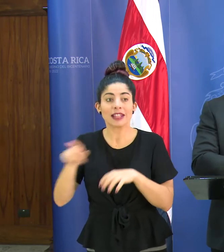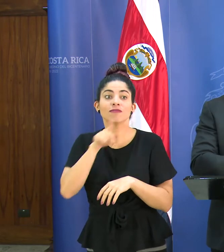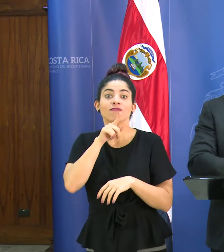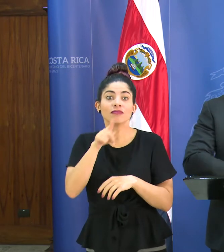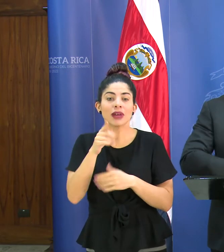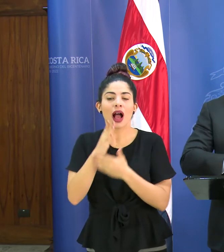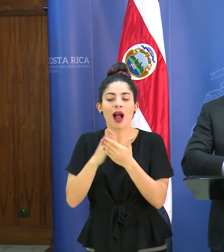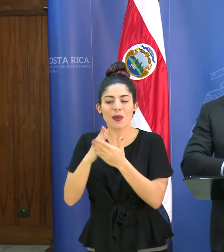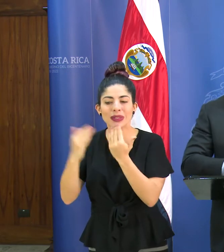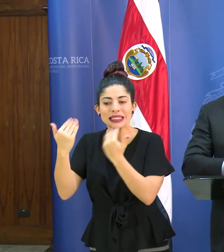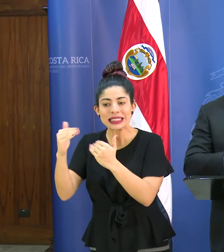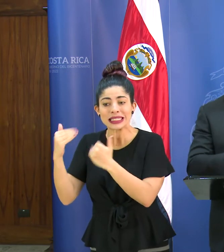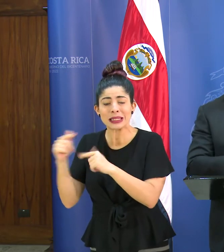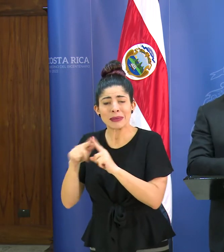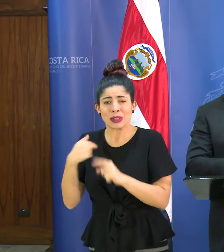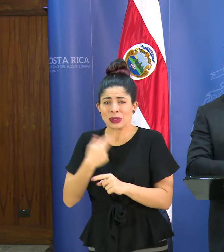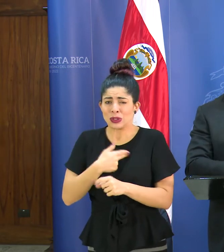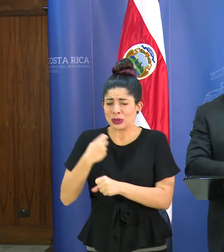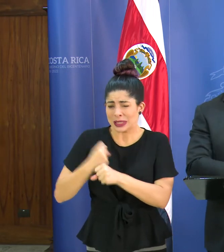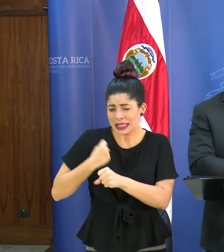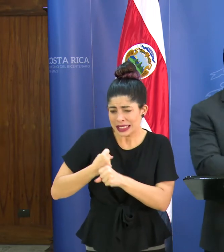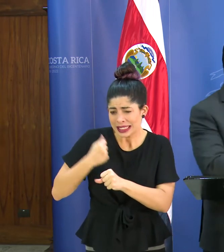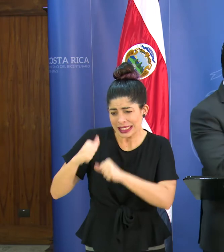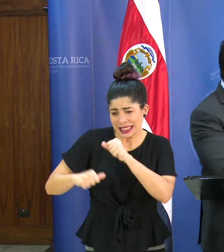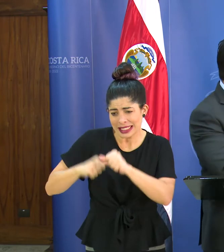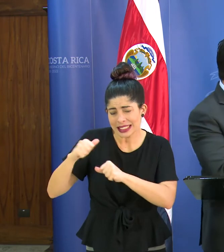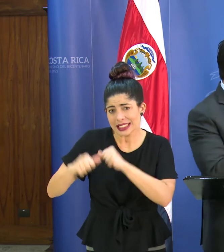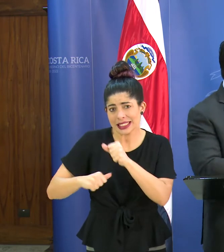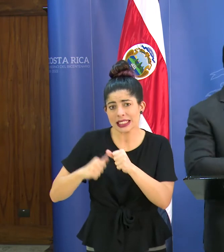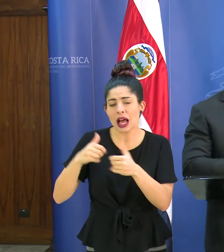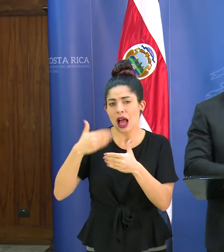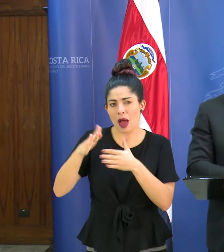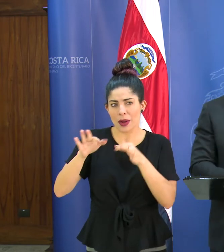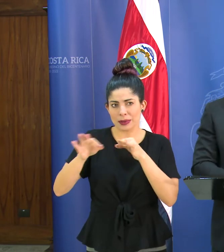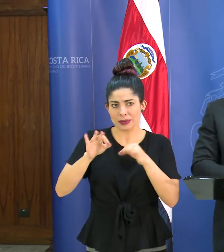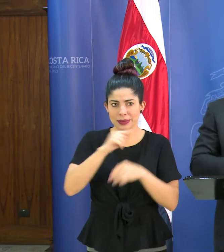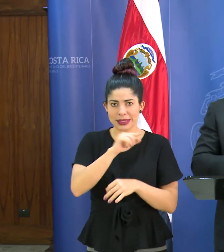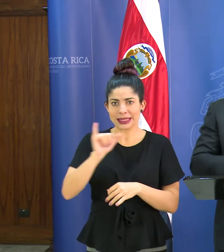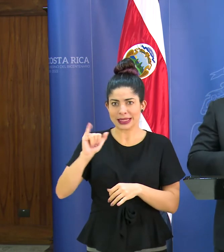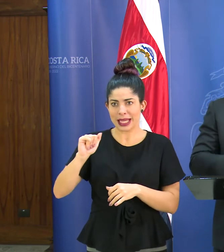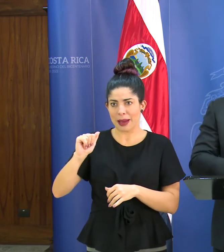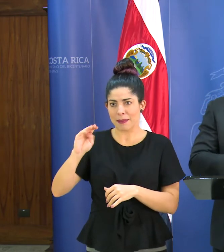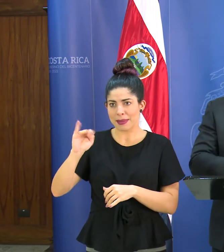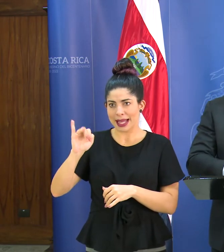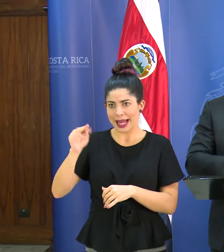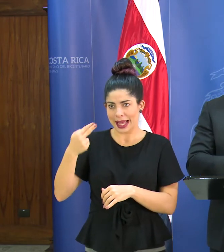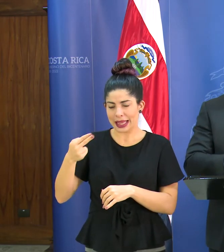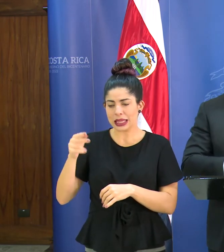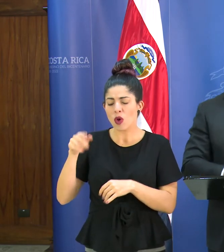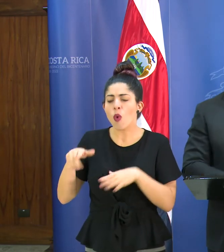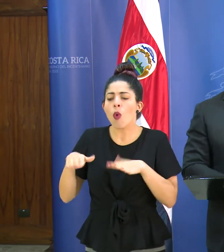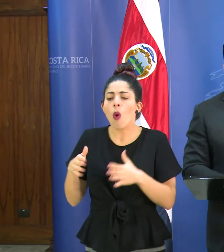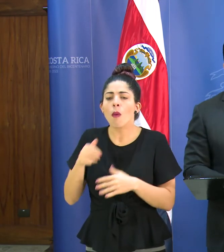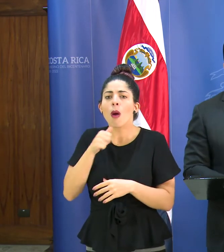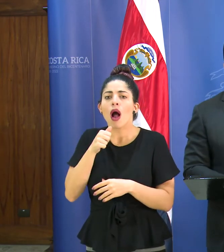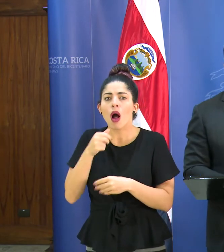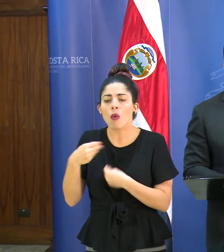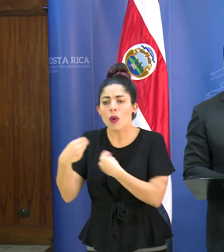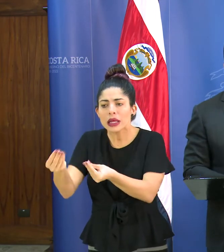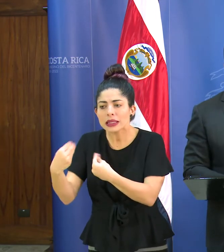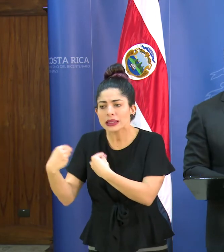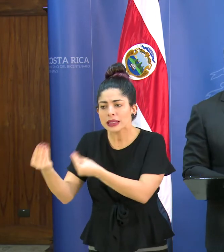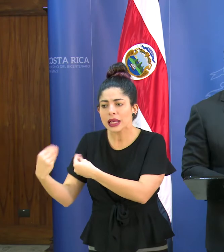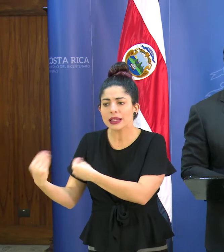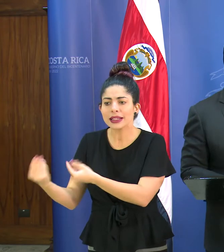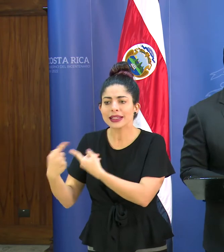con algunas limitaciones, pero estamos haciendo todos esos esfuerzos, que explicará también doña Yamileta, para poder llevar agua a las